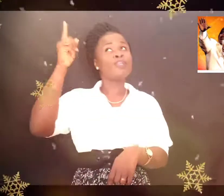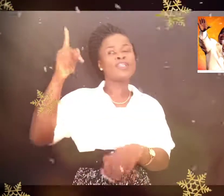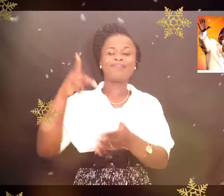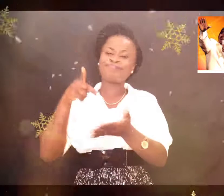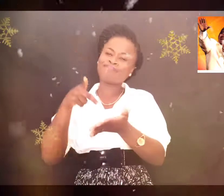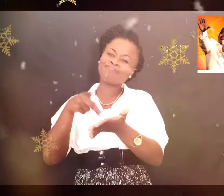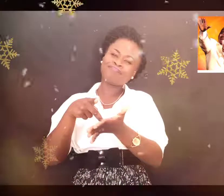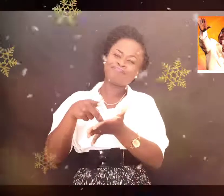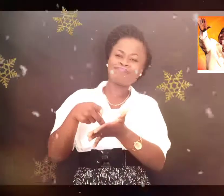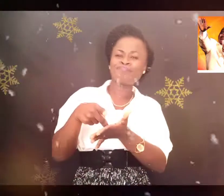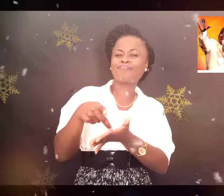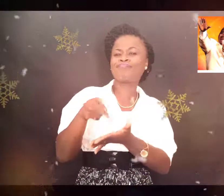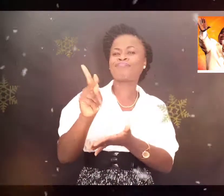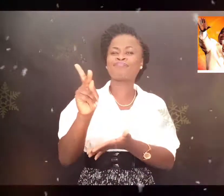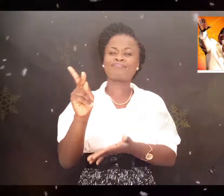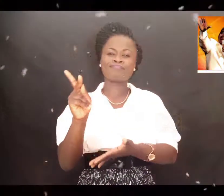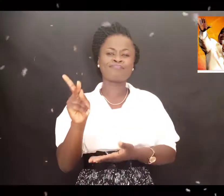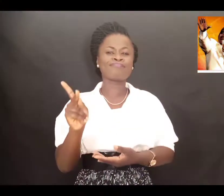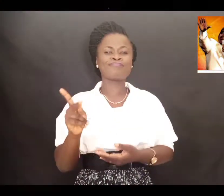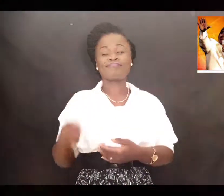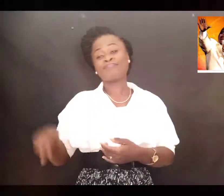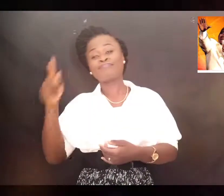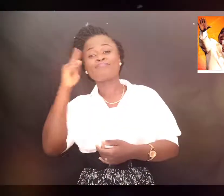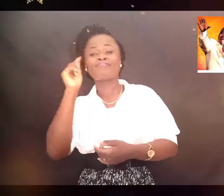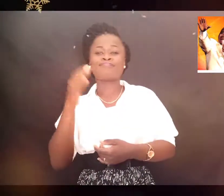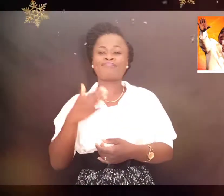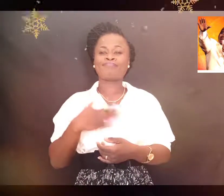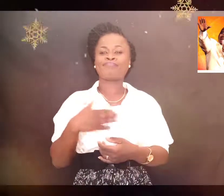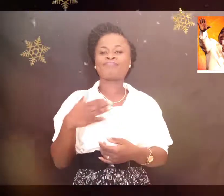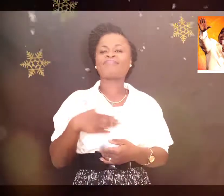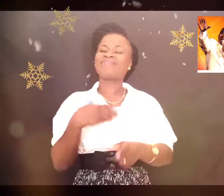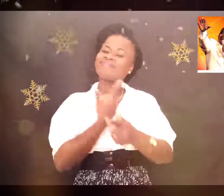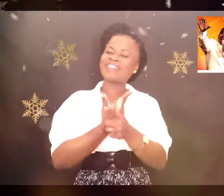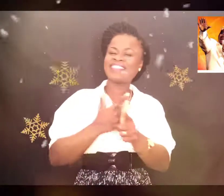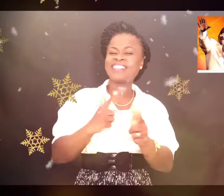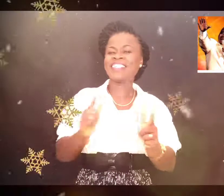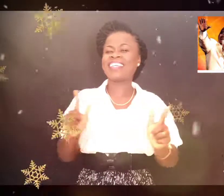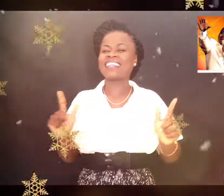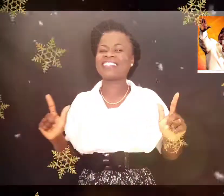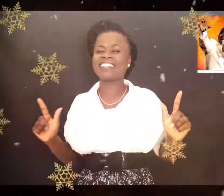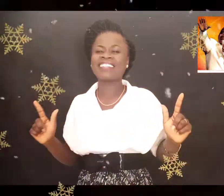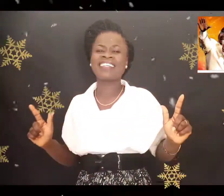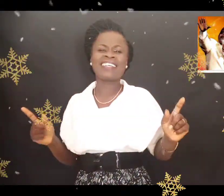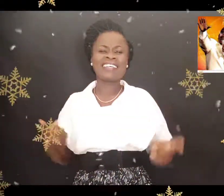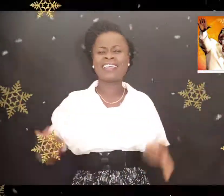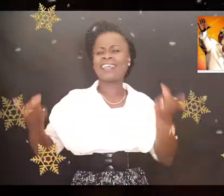Qu'il a payé Pour ma liberté Quand je t'ouvre